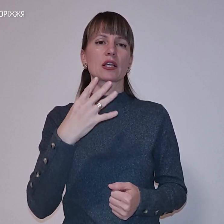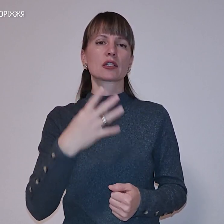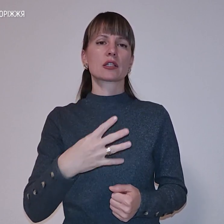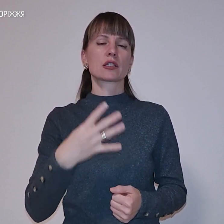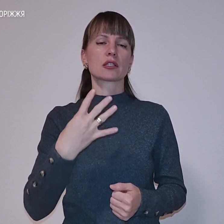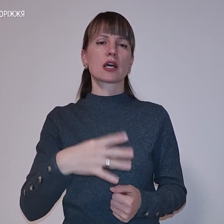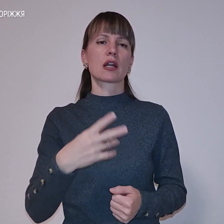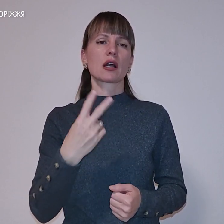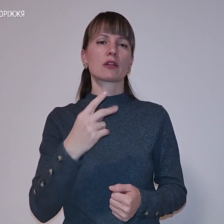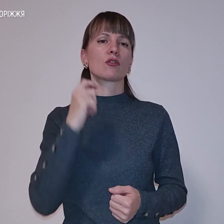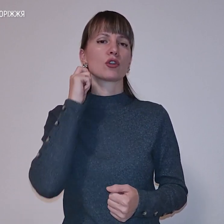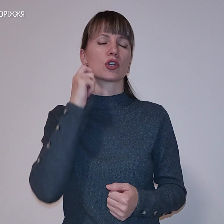стоматологія.